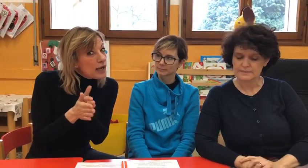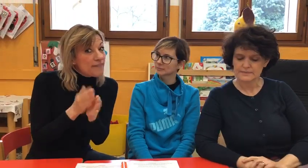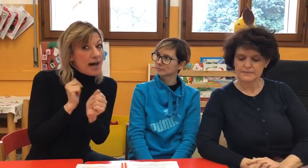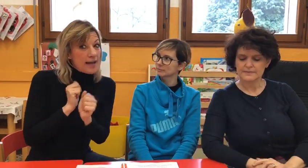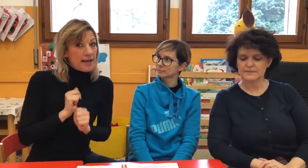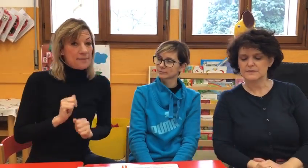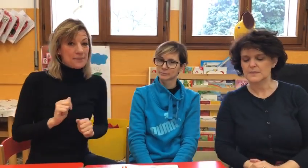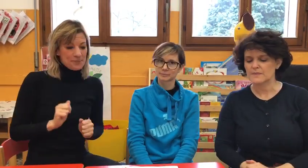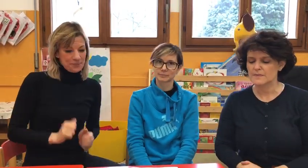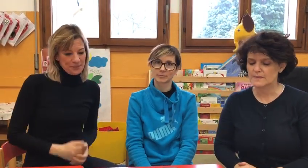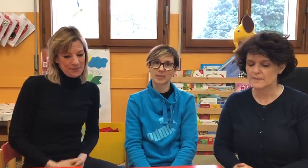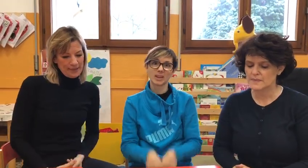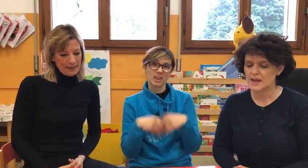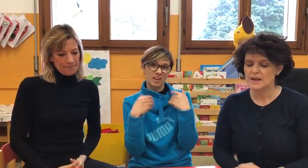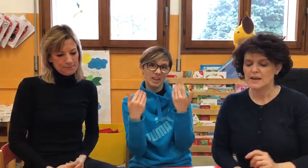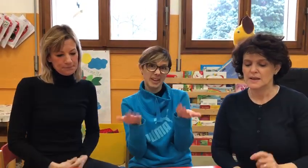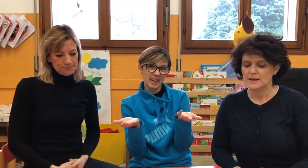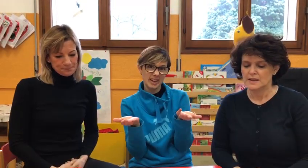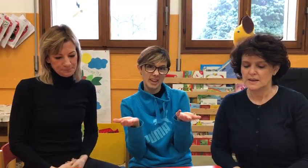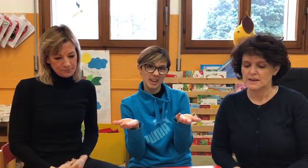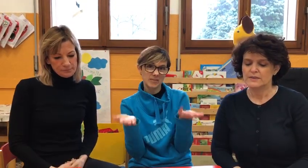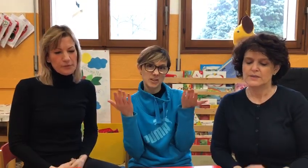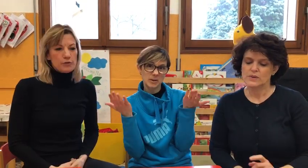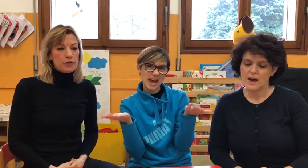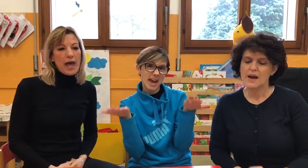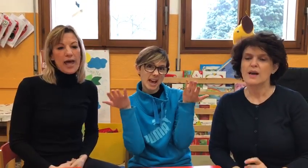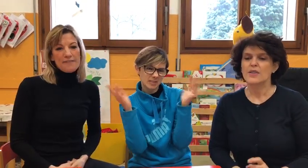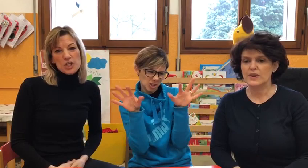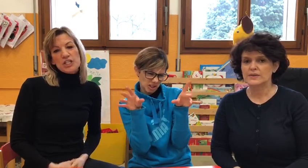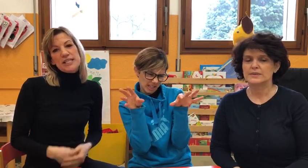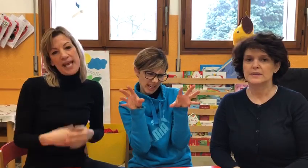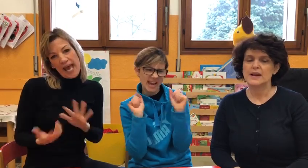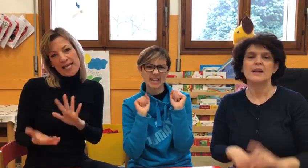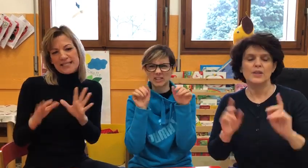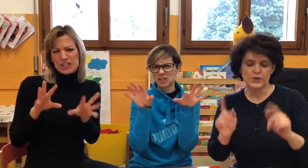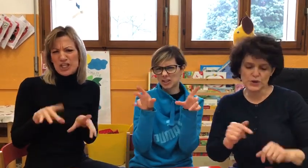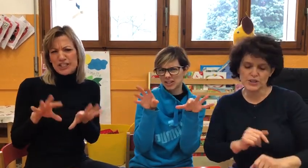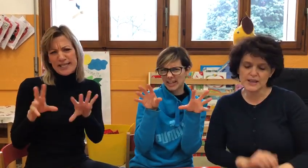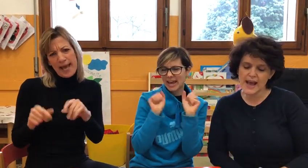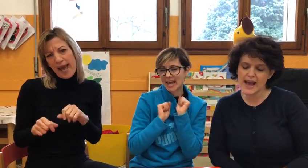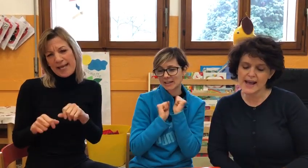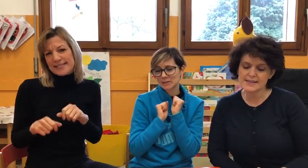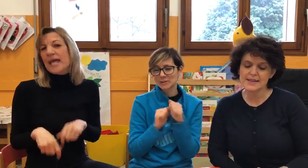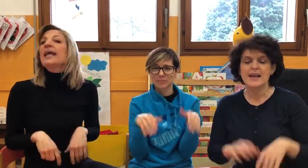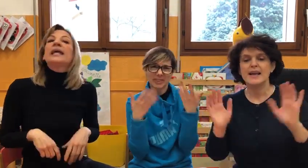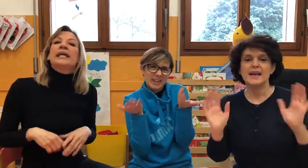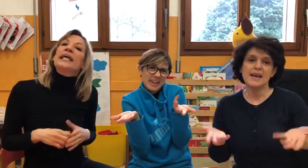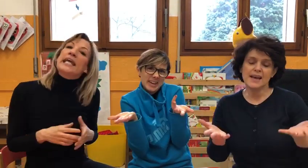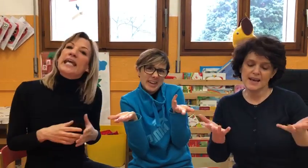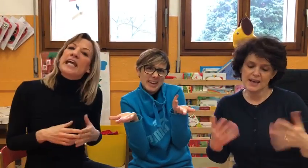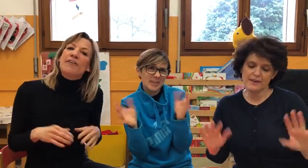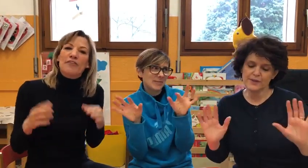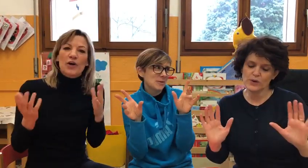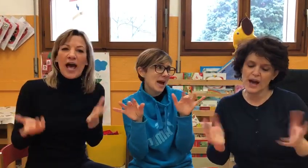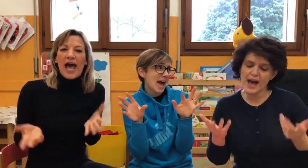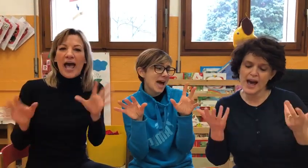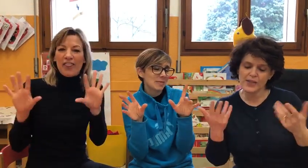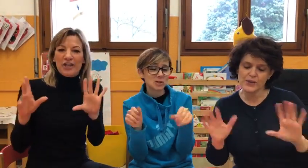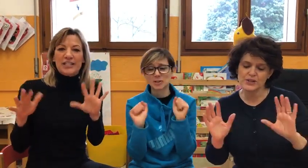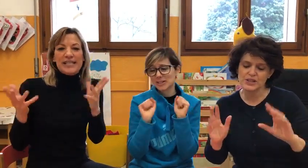lavare. If you have dirty hands, dirty hands, if you have dirty